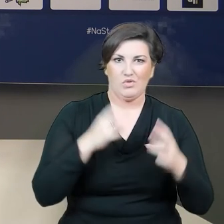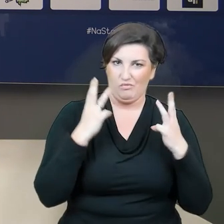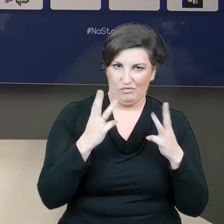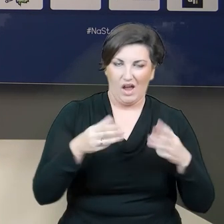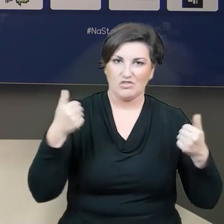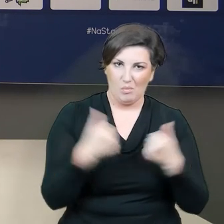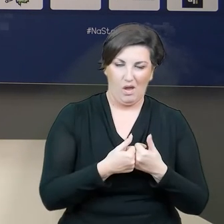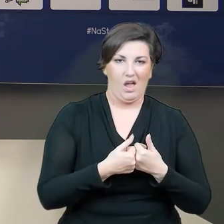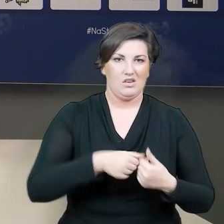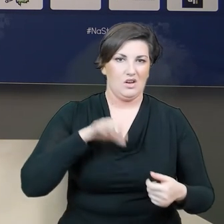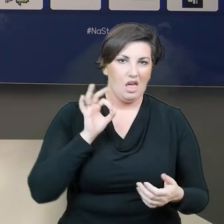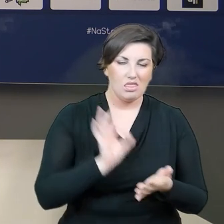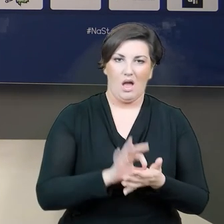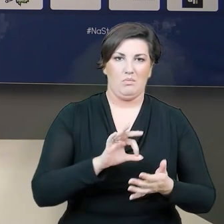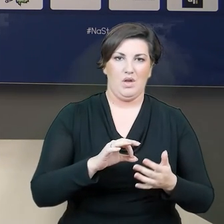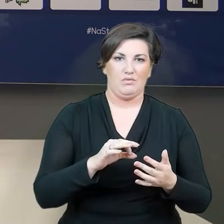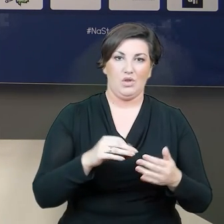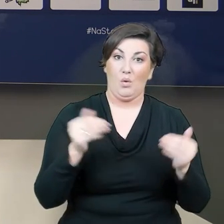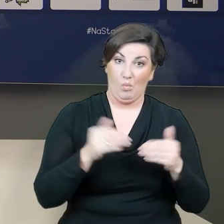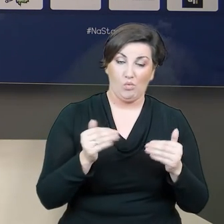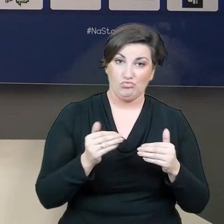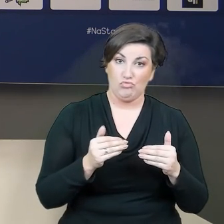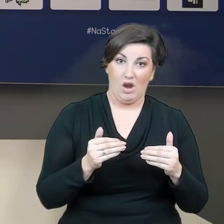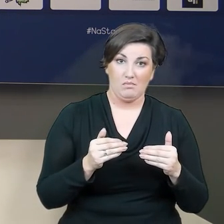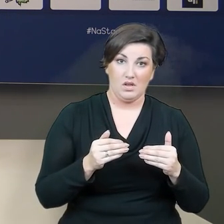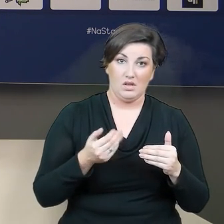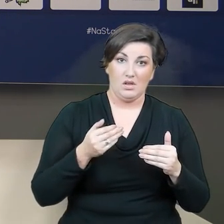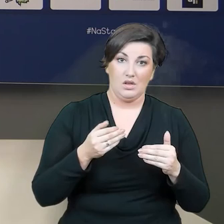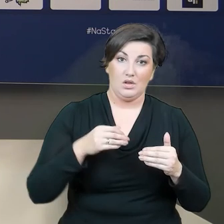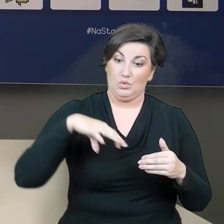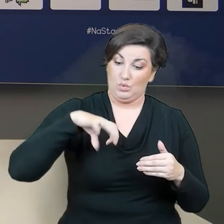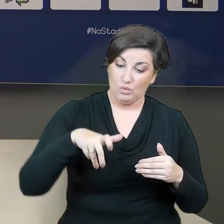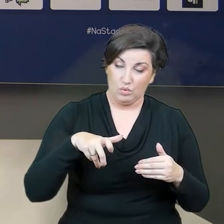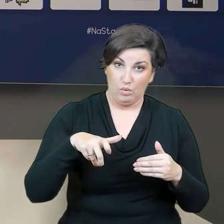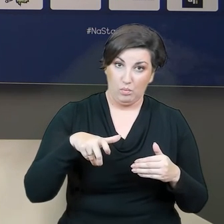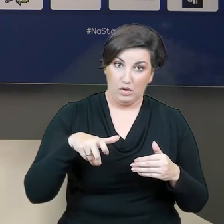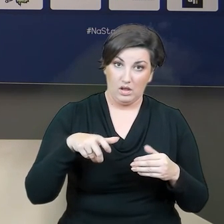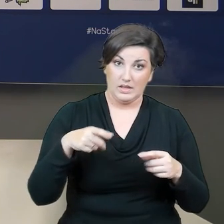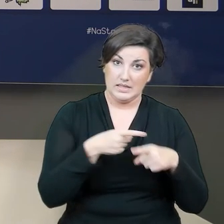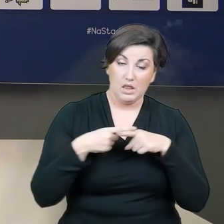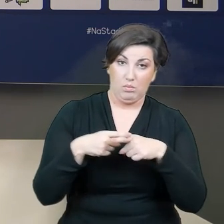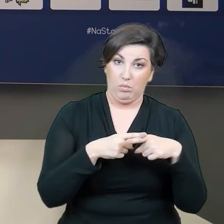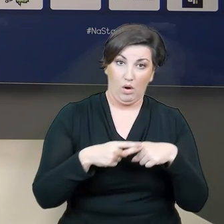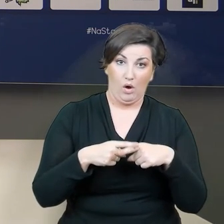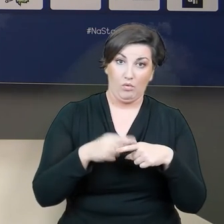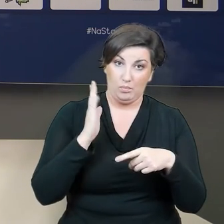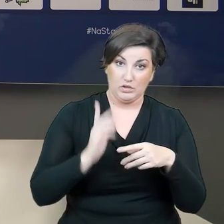jest to mecz, który może zbliżyć nas do tej grupy zespołów, która będzie uciekała z tej strefy